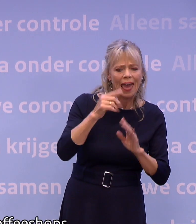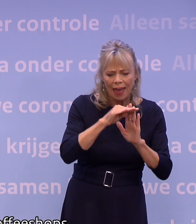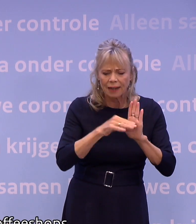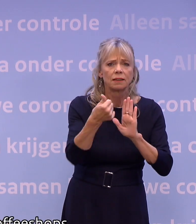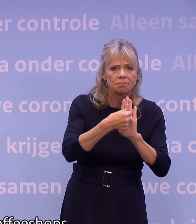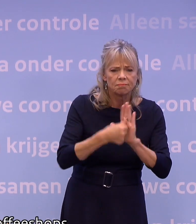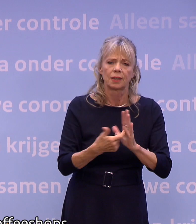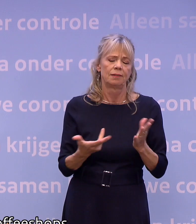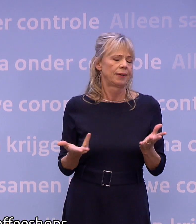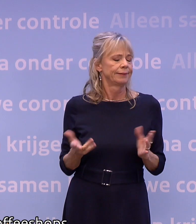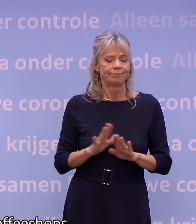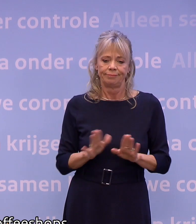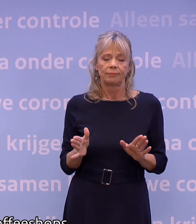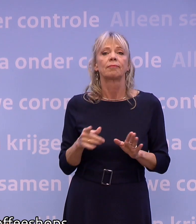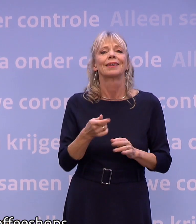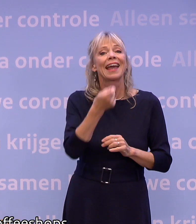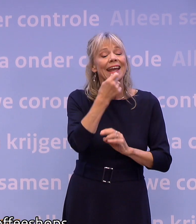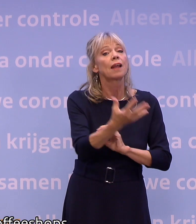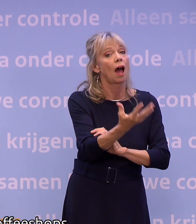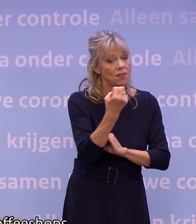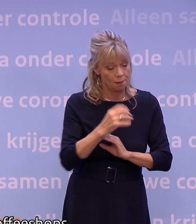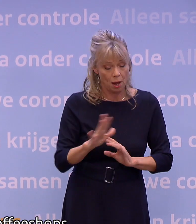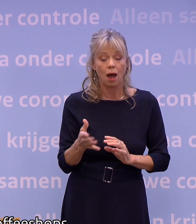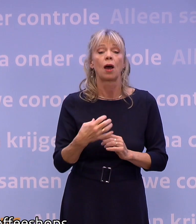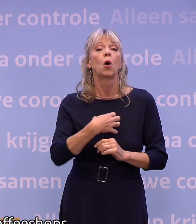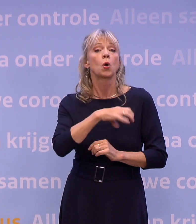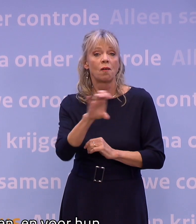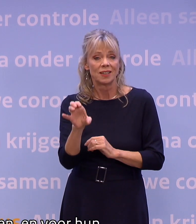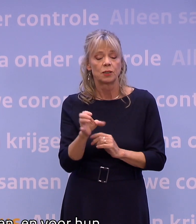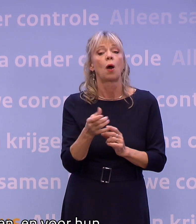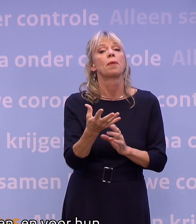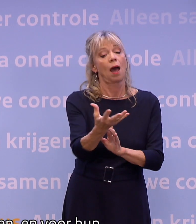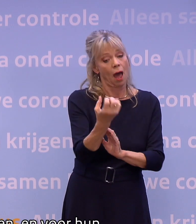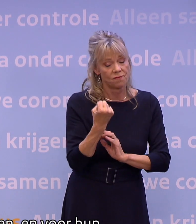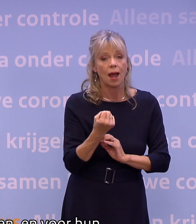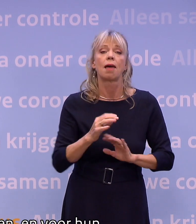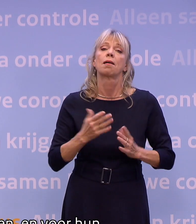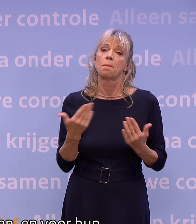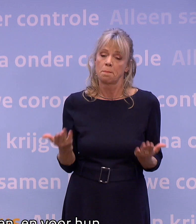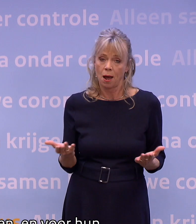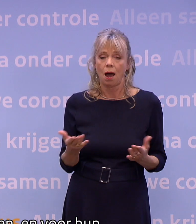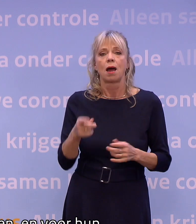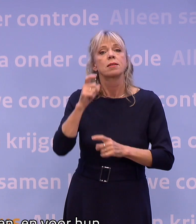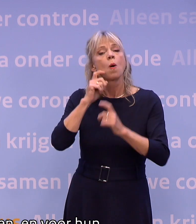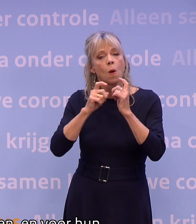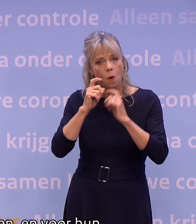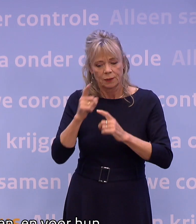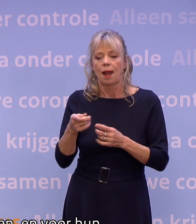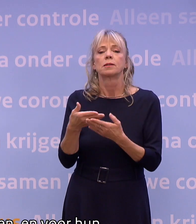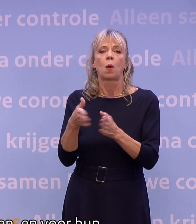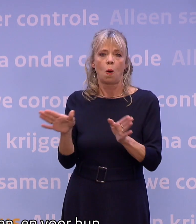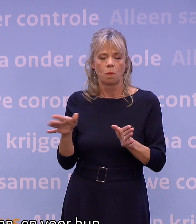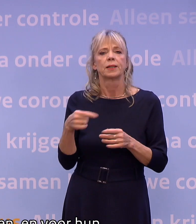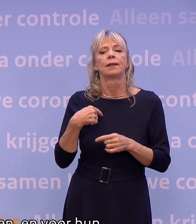Eten afhalen mag wel, coffeeshops blijven ook open voor afhalen en hotels kunnen open blijven en voor hun eigen gasten